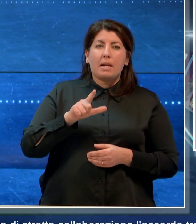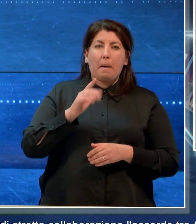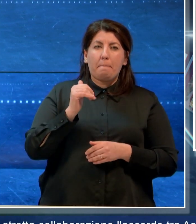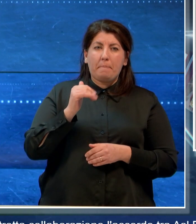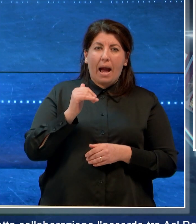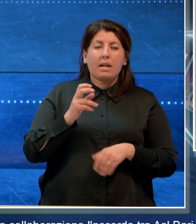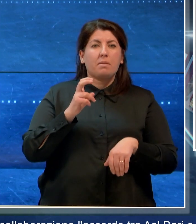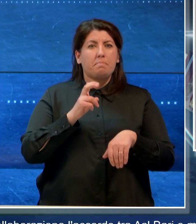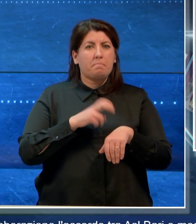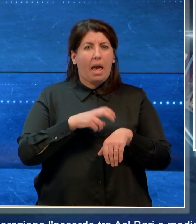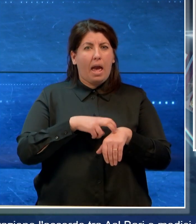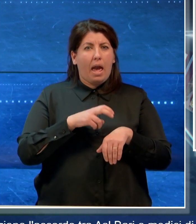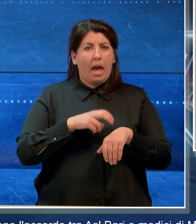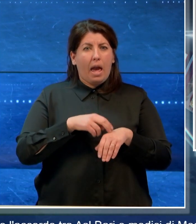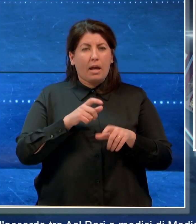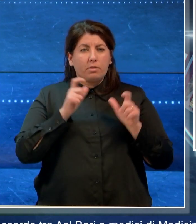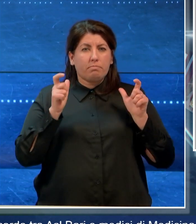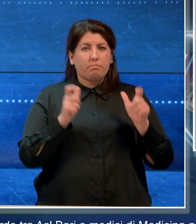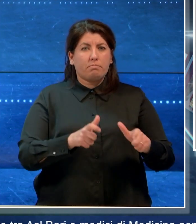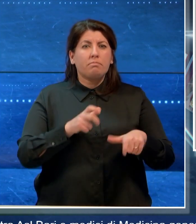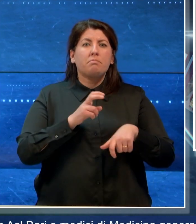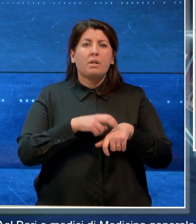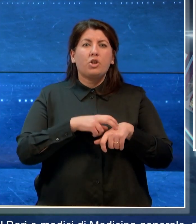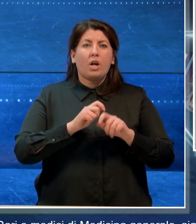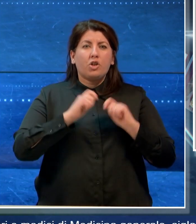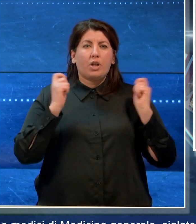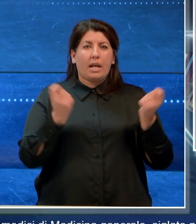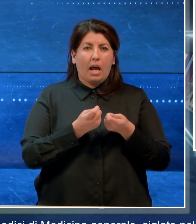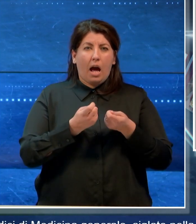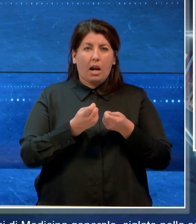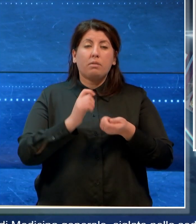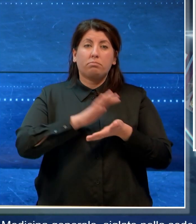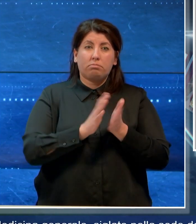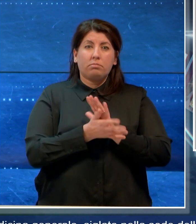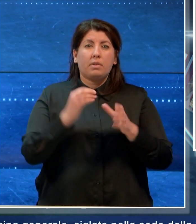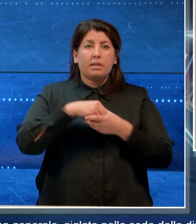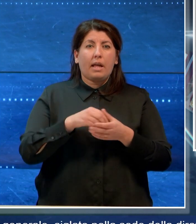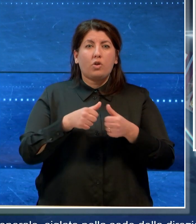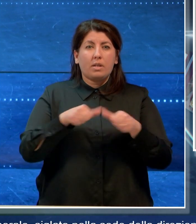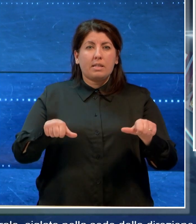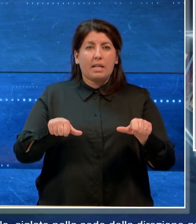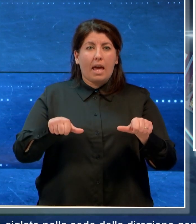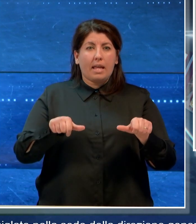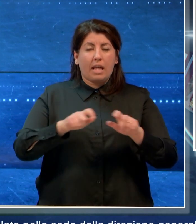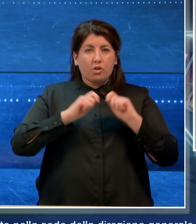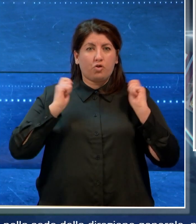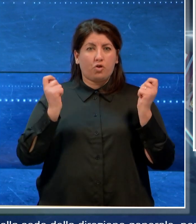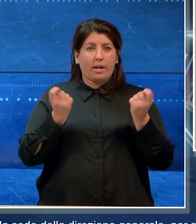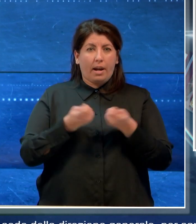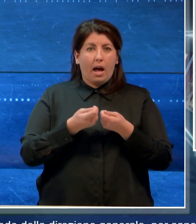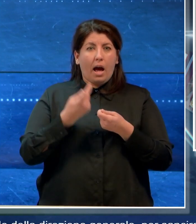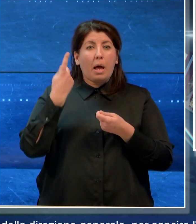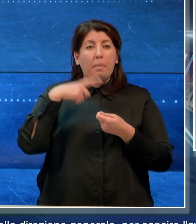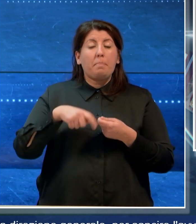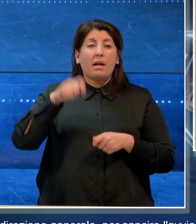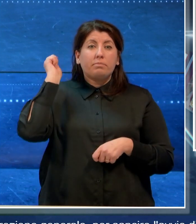Medici di Medicina Generale siglato nella sede della Direzione Generale per sancire